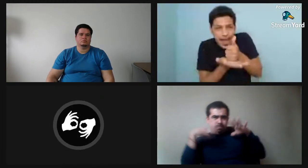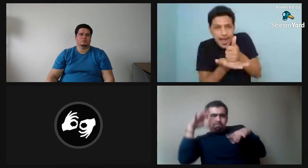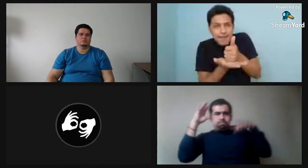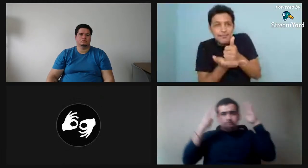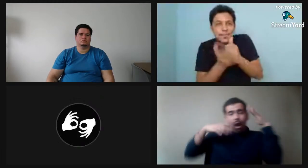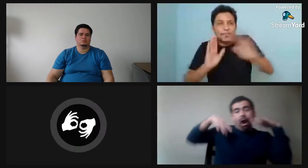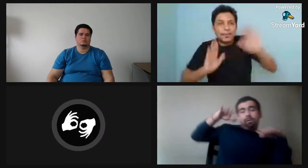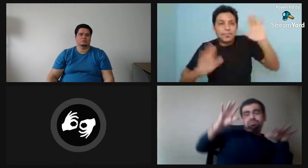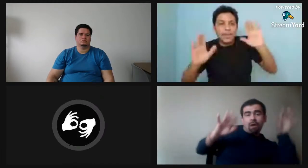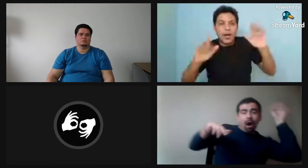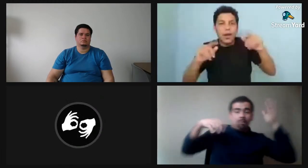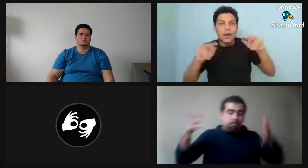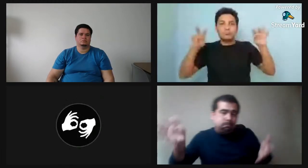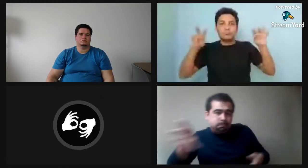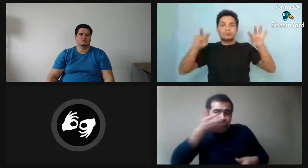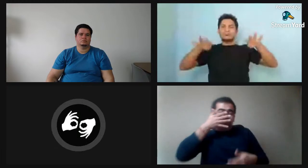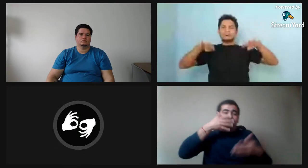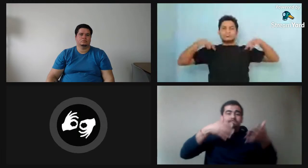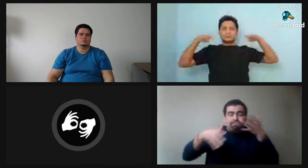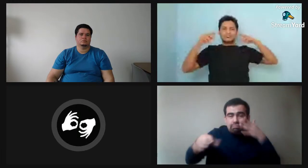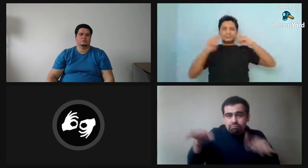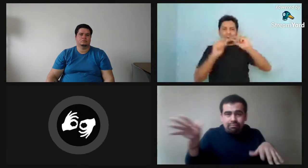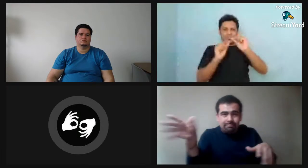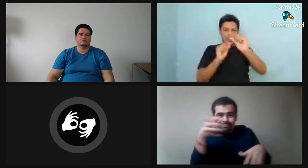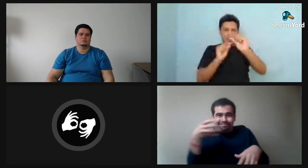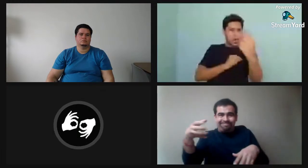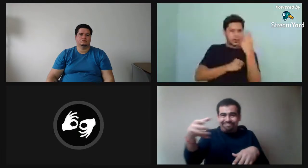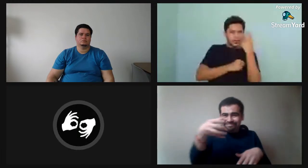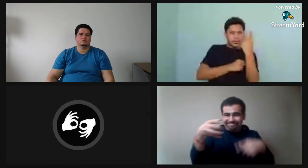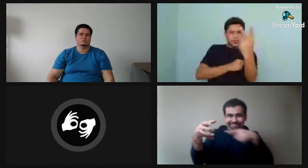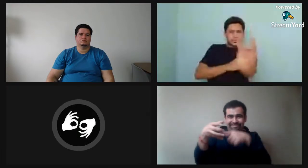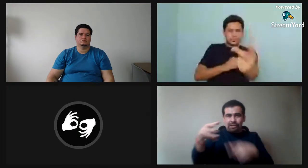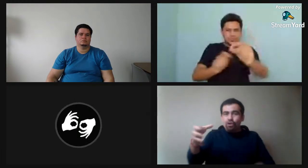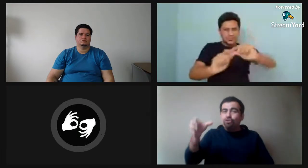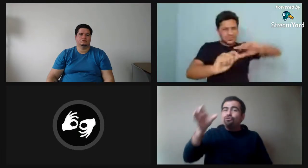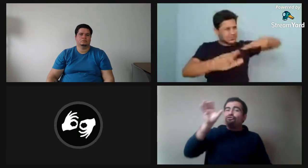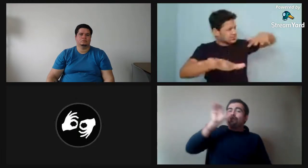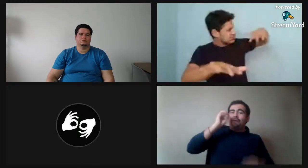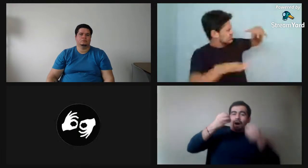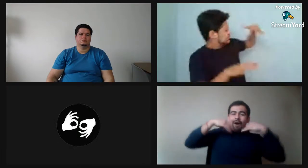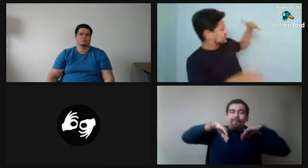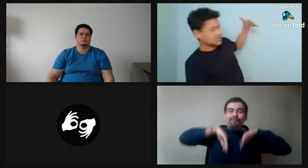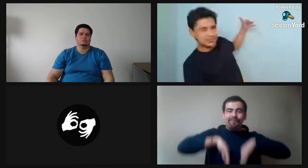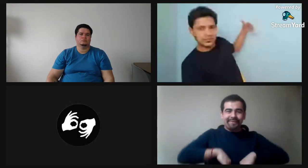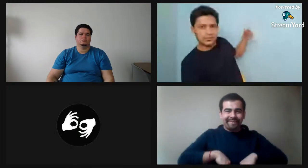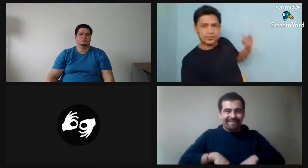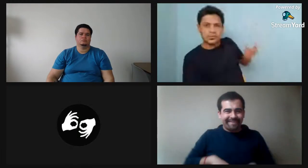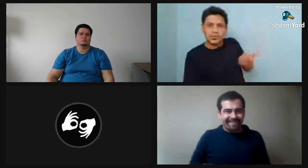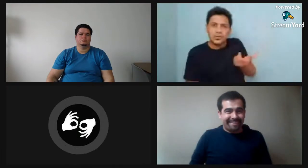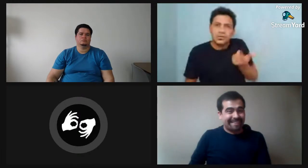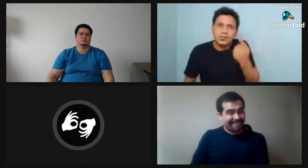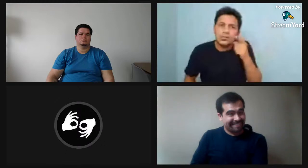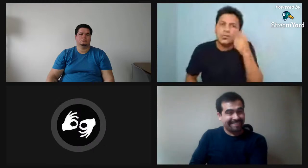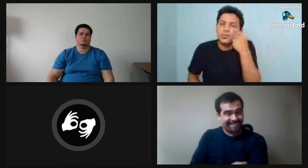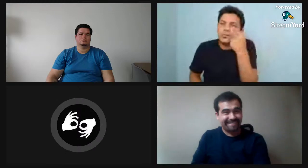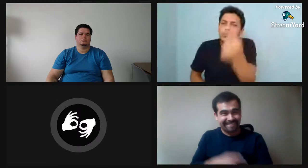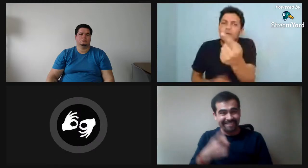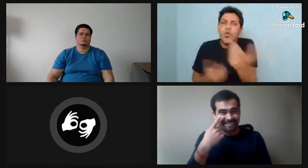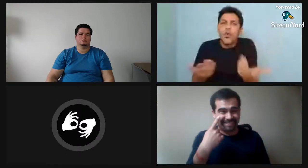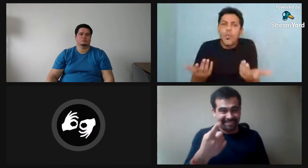yo lo voy a beber? El agua puede tener este movimiento dependiendo del que yo haga. Y ahí, cómo yo tomo y cómo